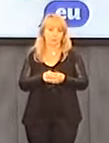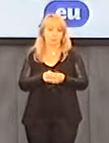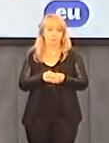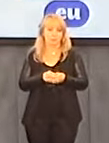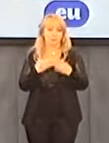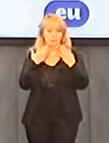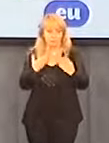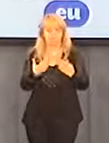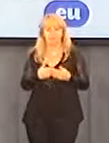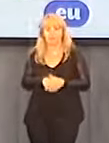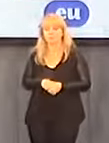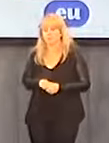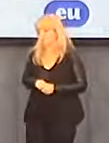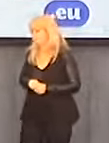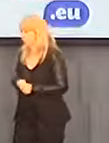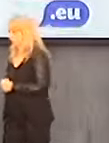Dziękujemy uprzejmie. Dziękujemy.